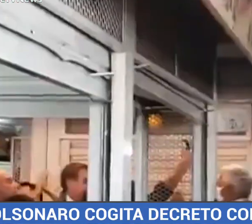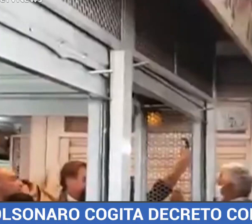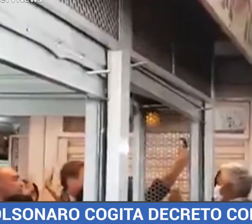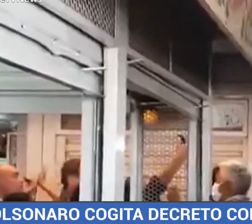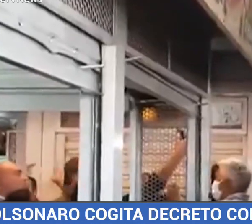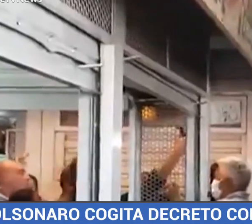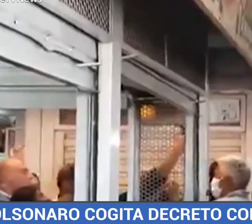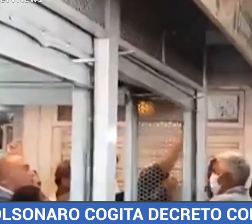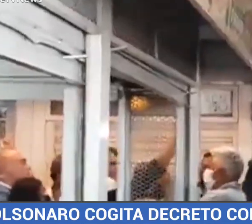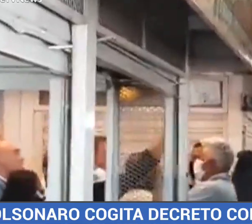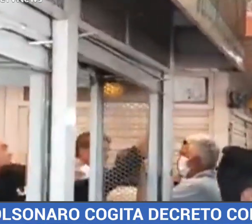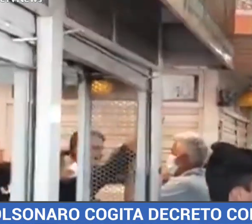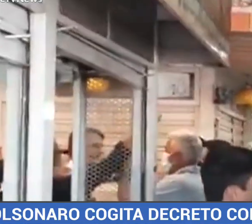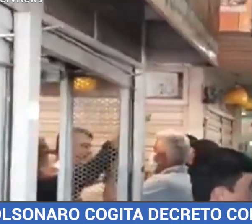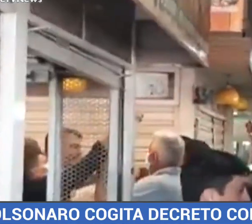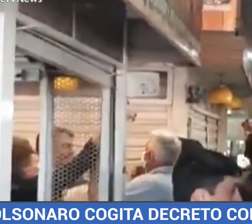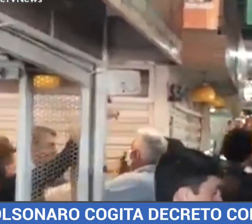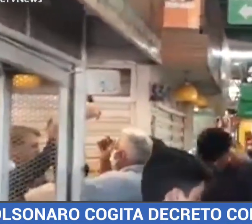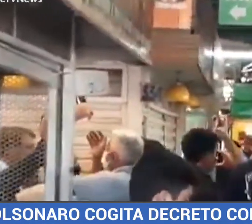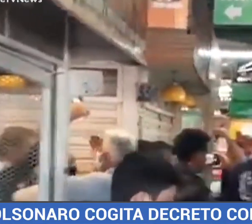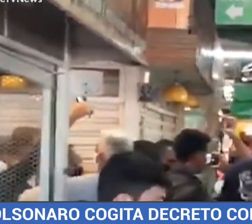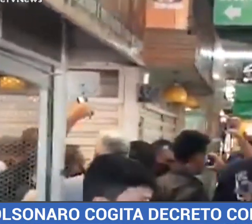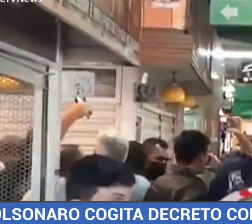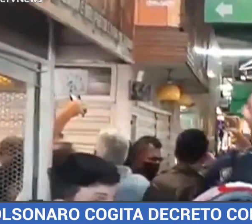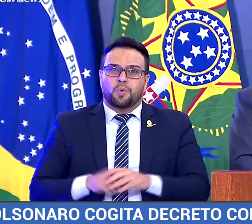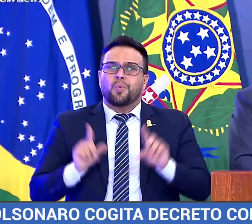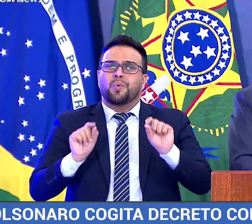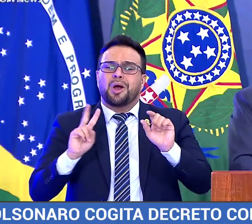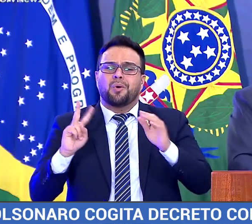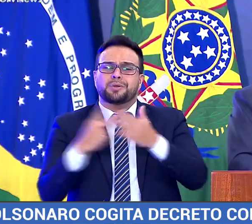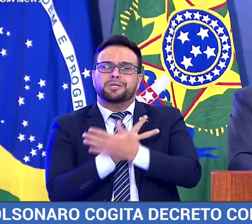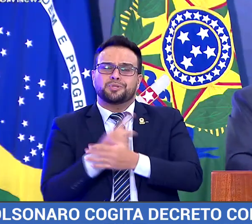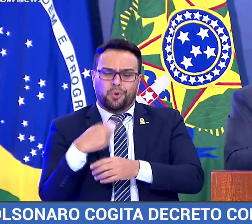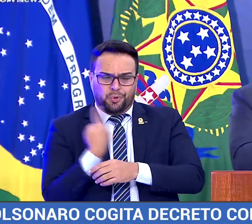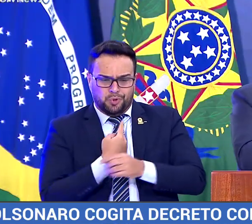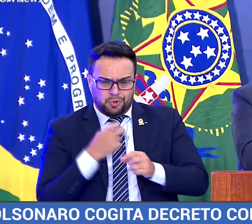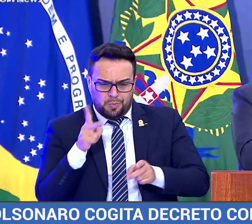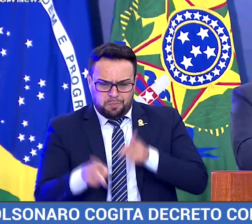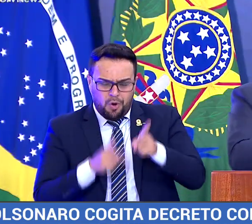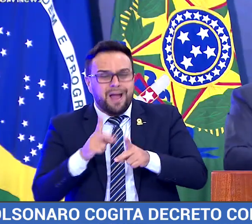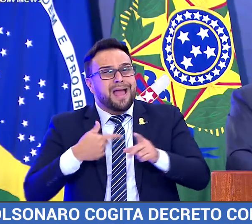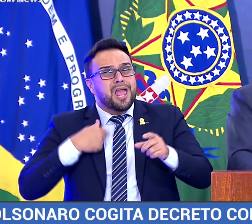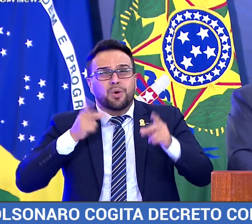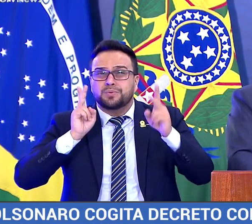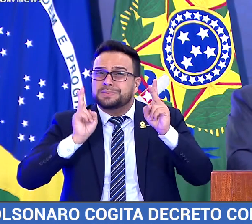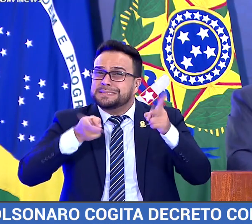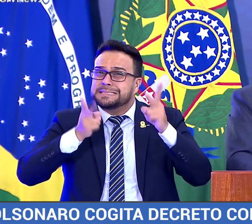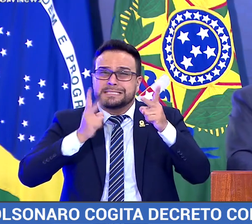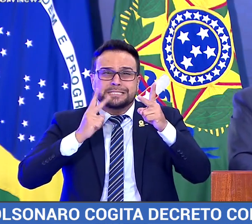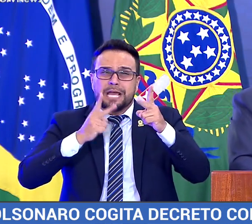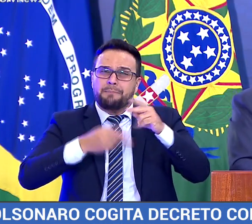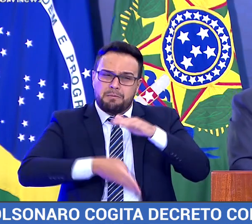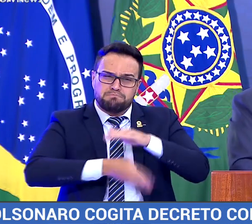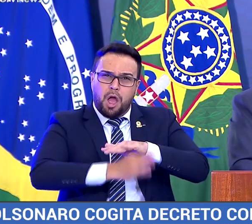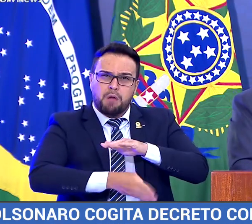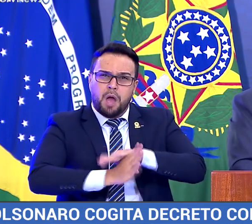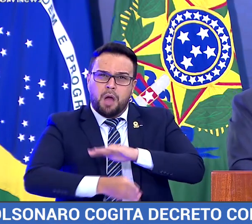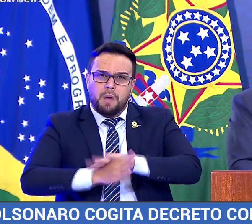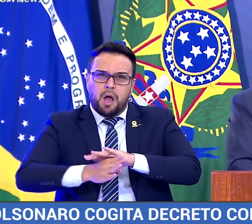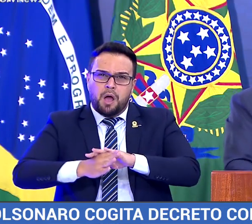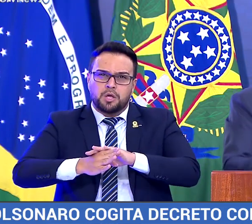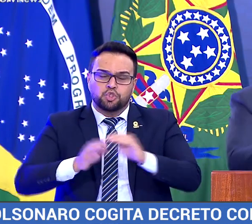Distrito Federal, mesmo com a orientação de distanciamento social. Eu sempre estive no meio do povo, estarei sempre no meio do povo.